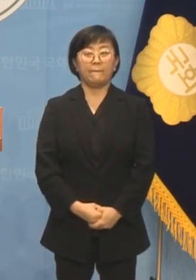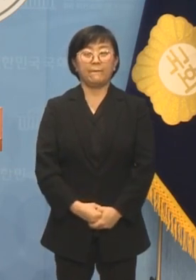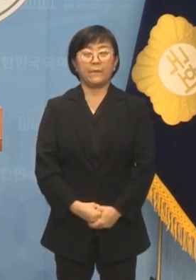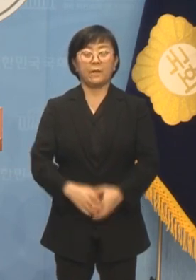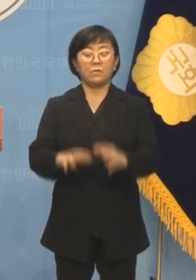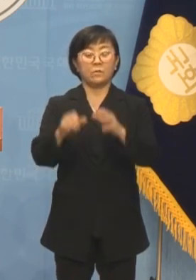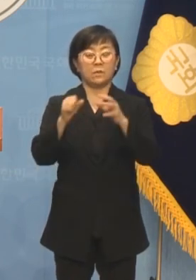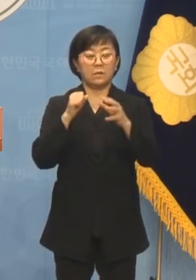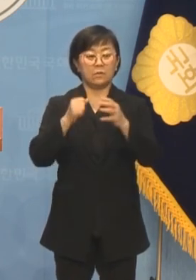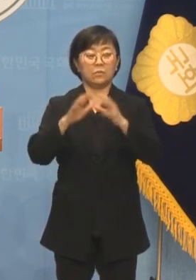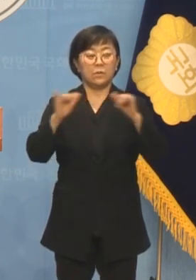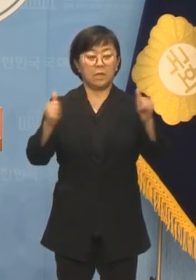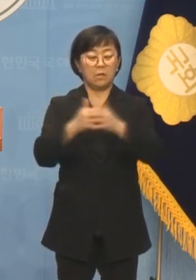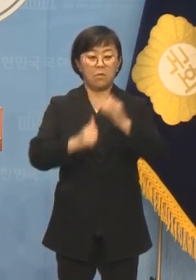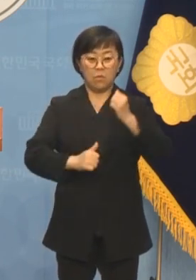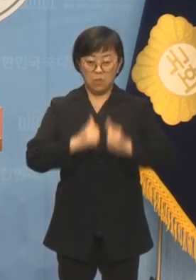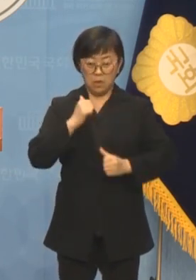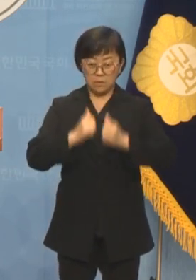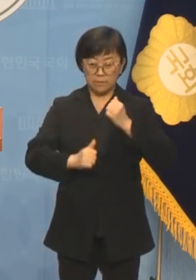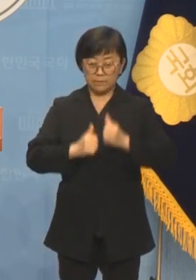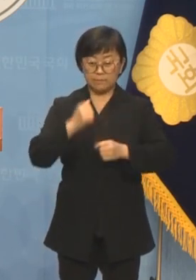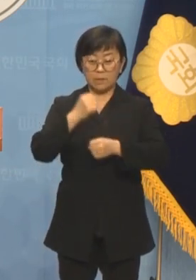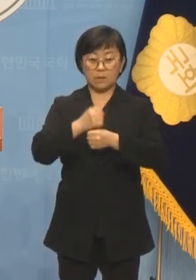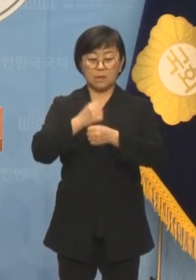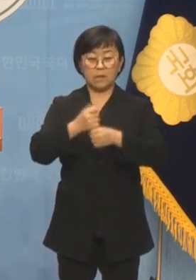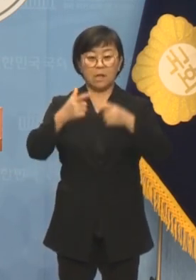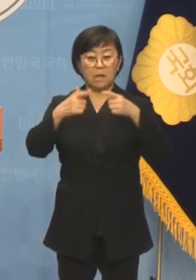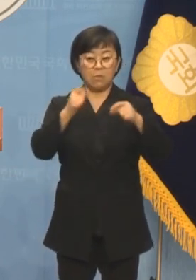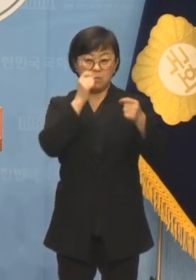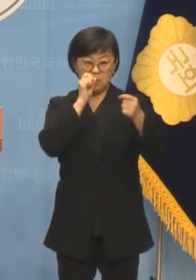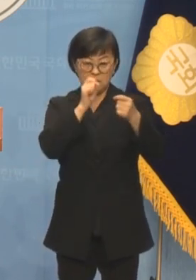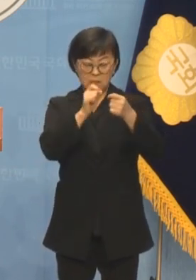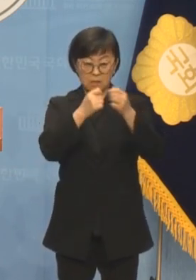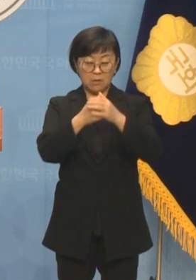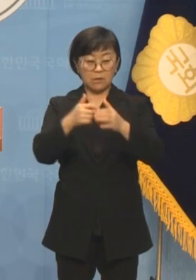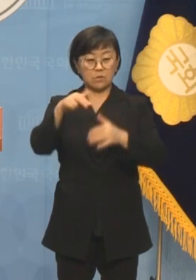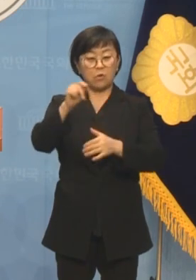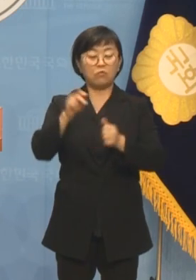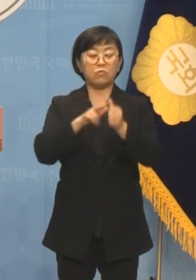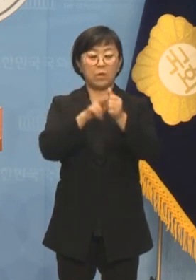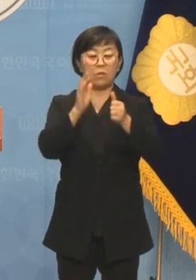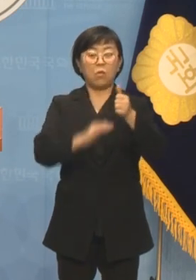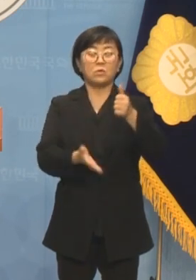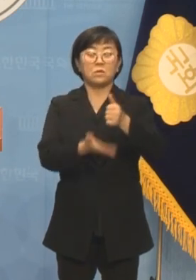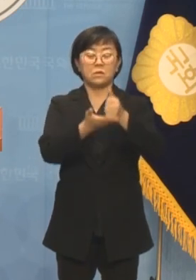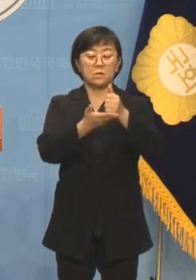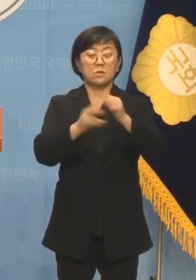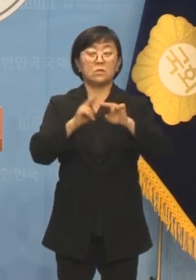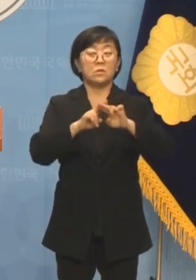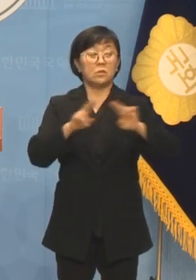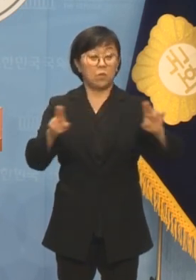국민의힘은 국민을 분노케 하는 친일의식을 가진 정 후보의 공천을 취소하고